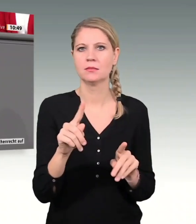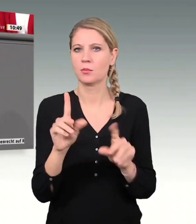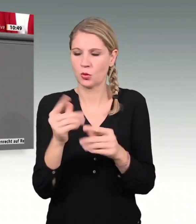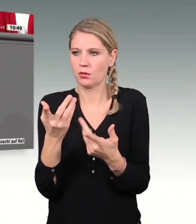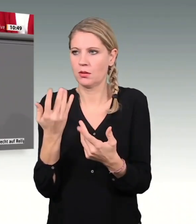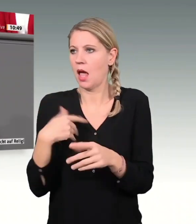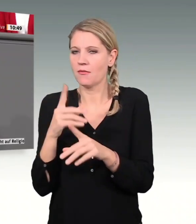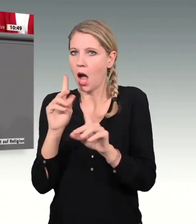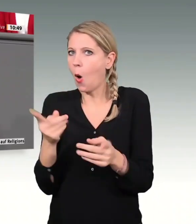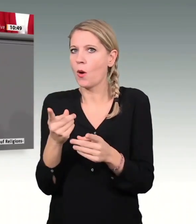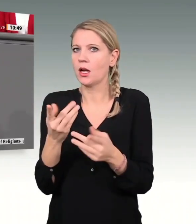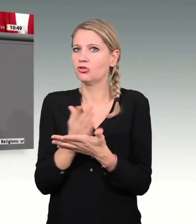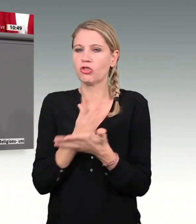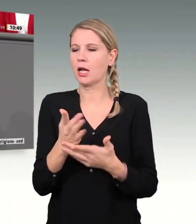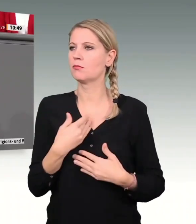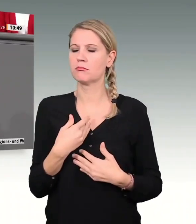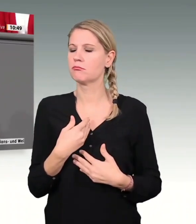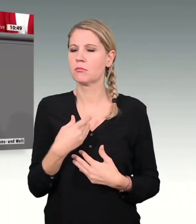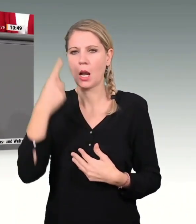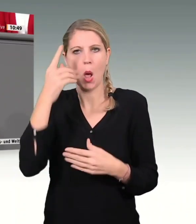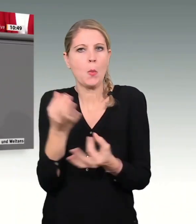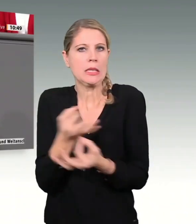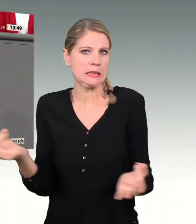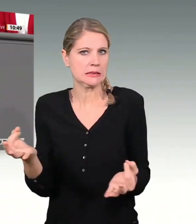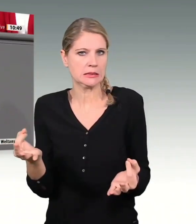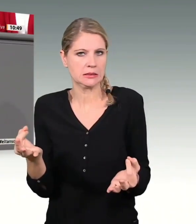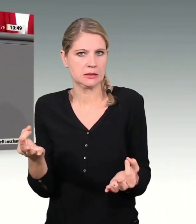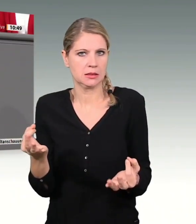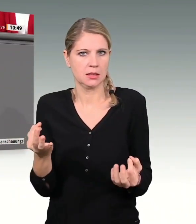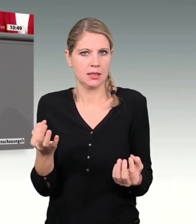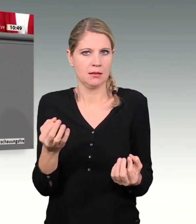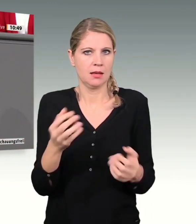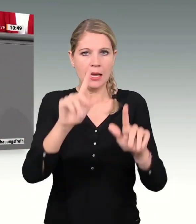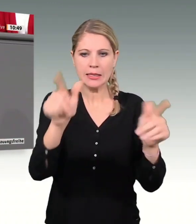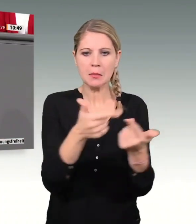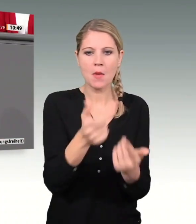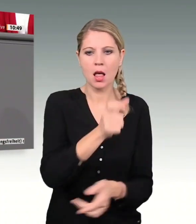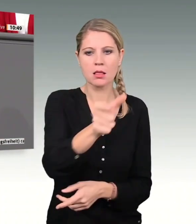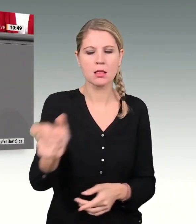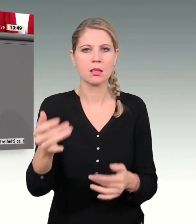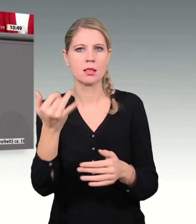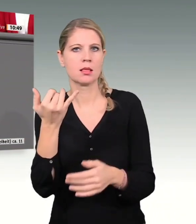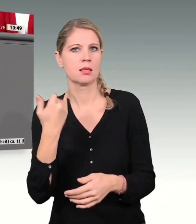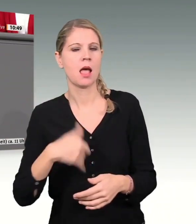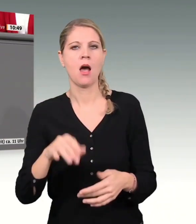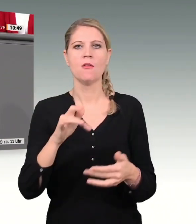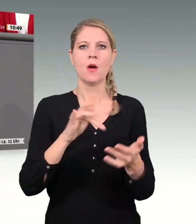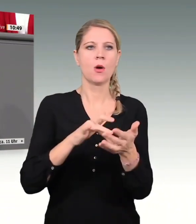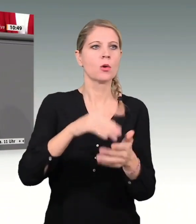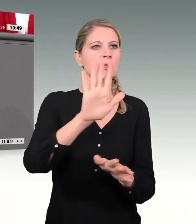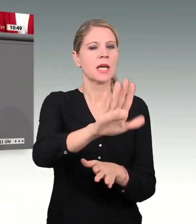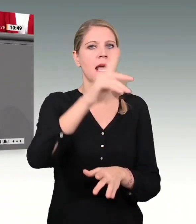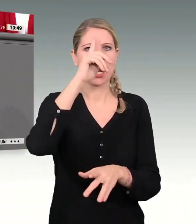gläubig zu sein. Niemand darf wegen seines Glaubens oder seines Nichtglaubens